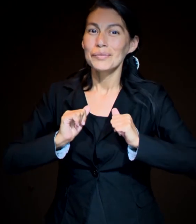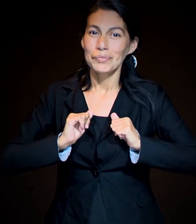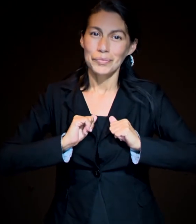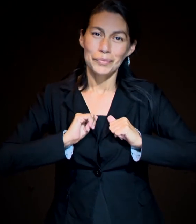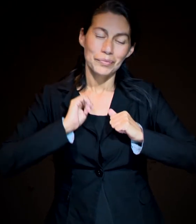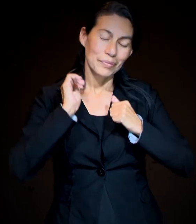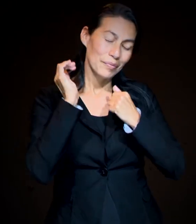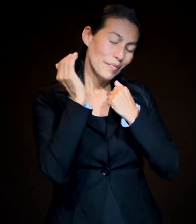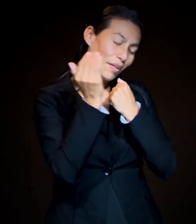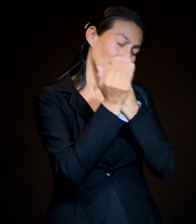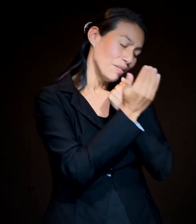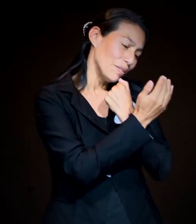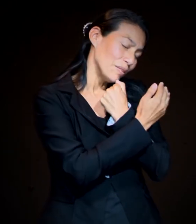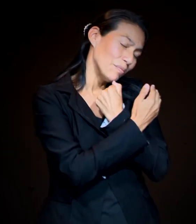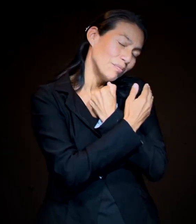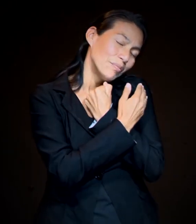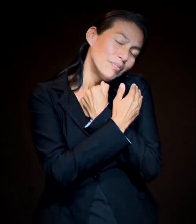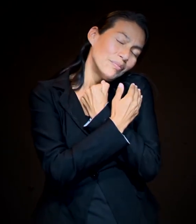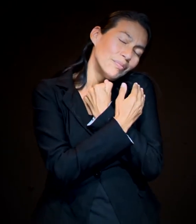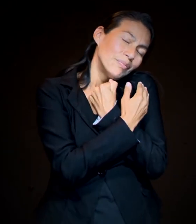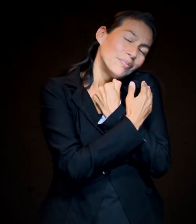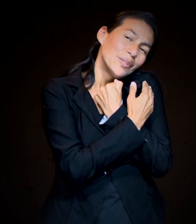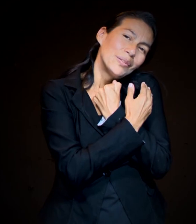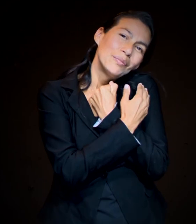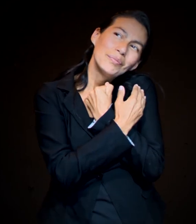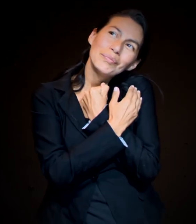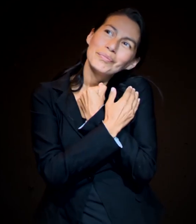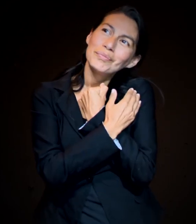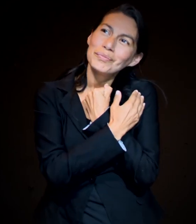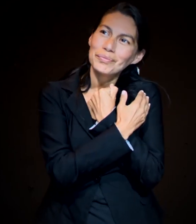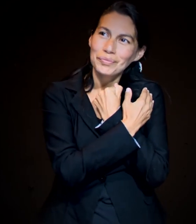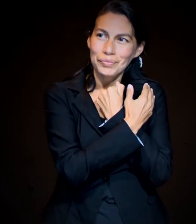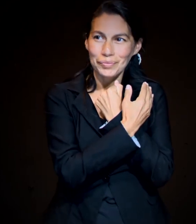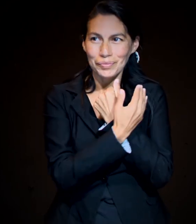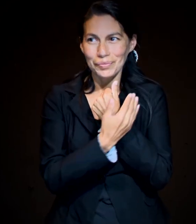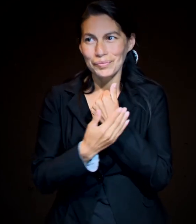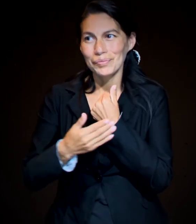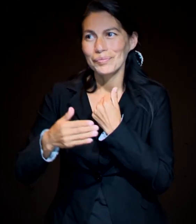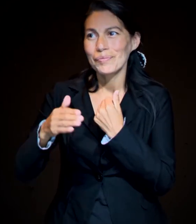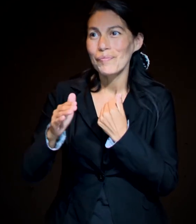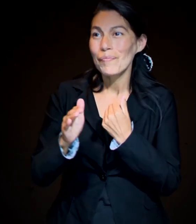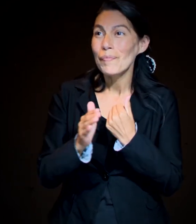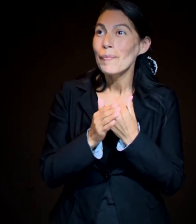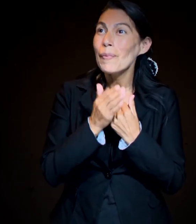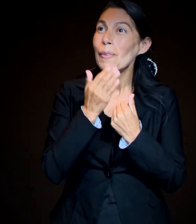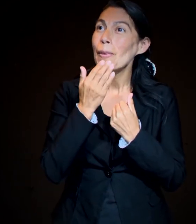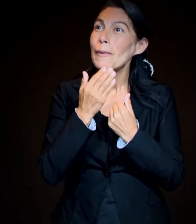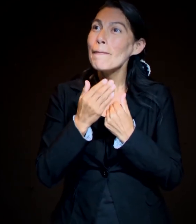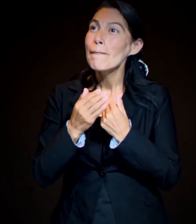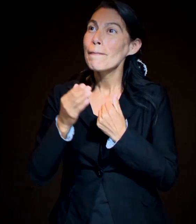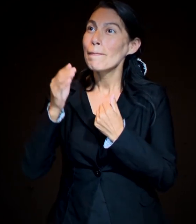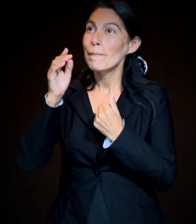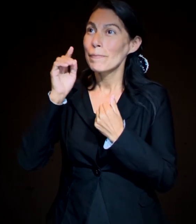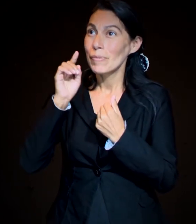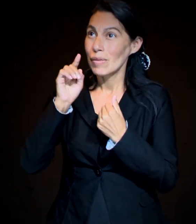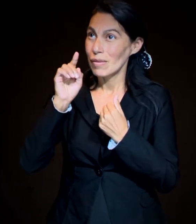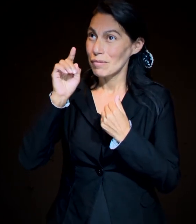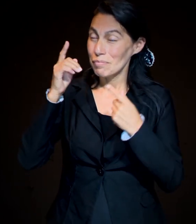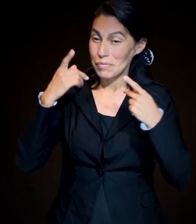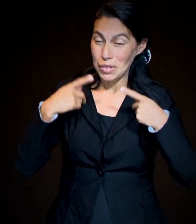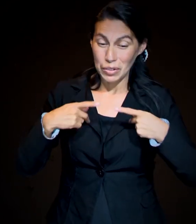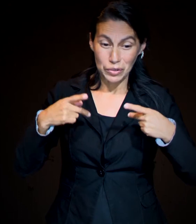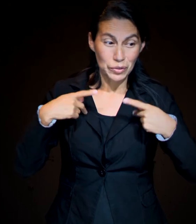Y abrázame Jesús En tu